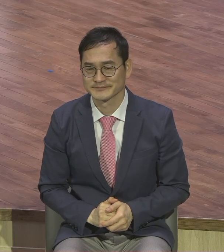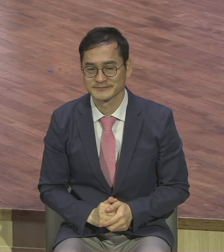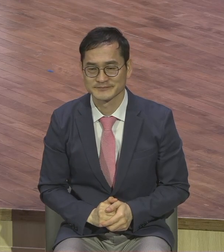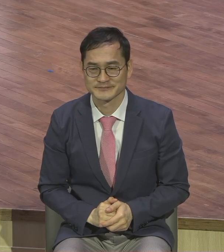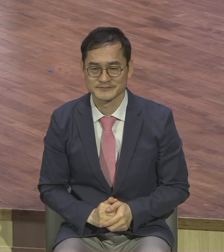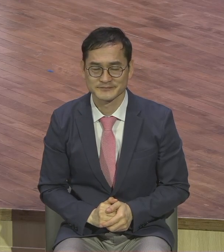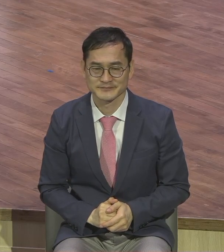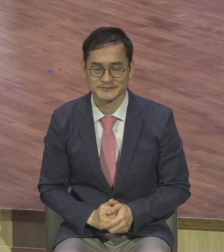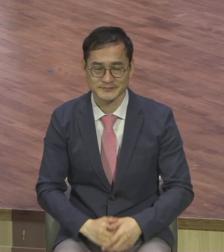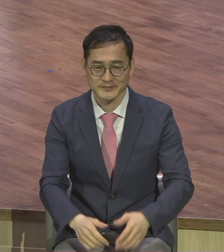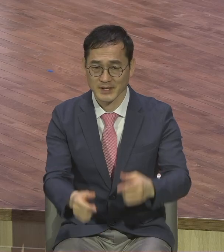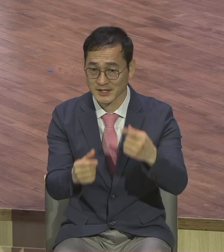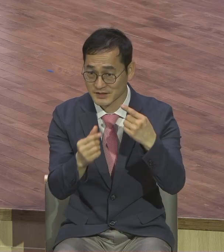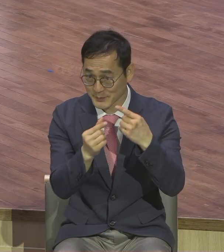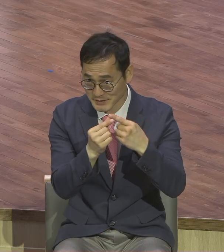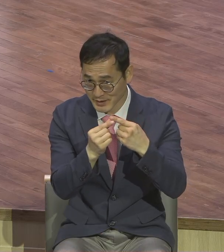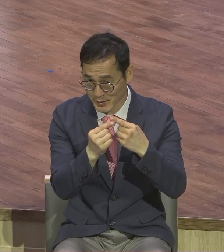첫째로 말씀 개인합니다.